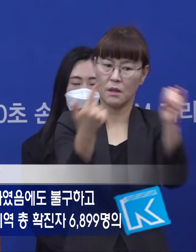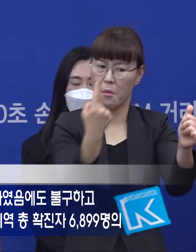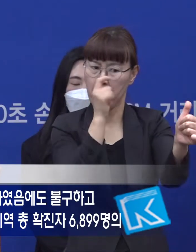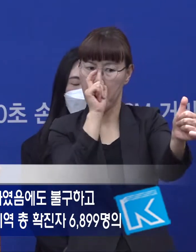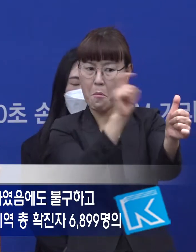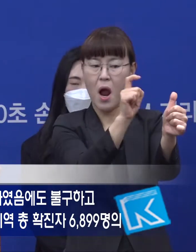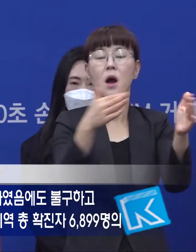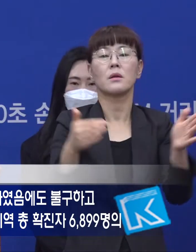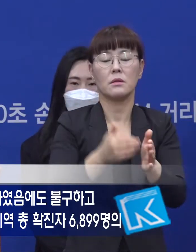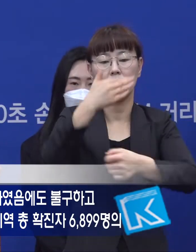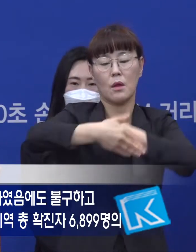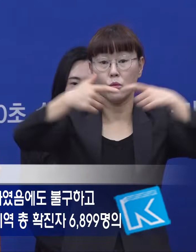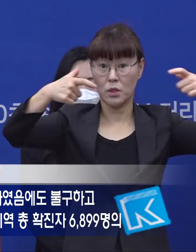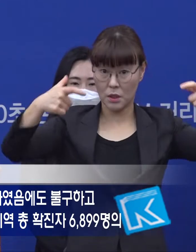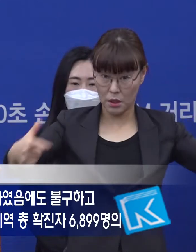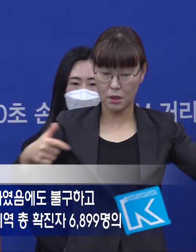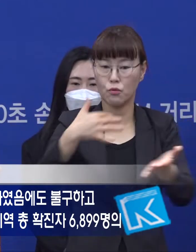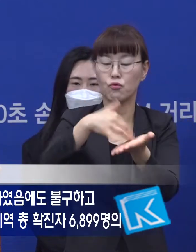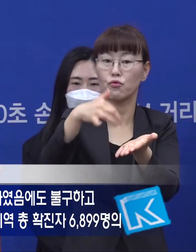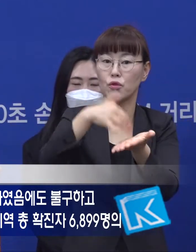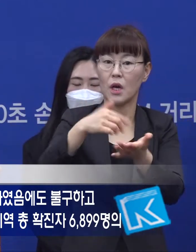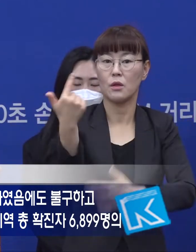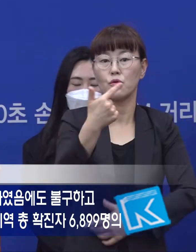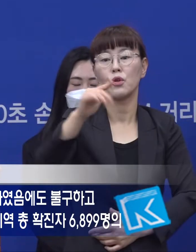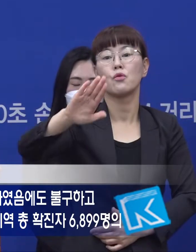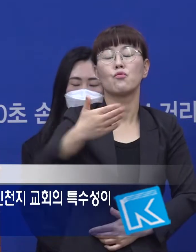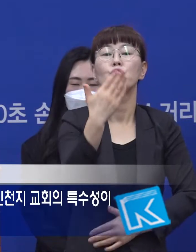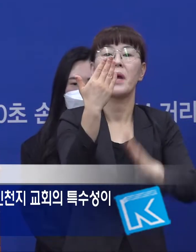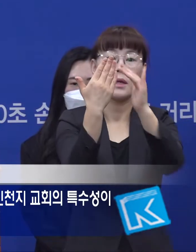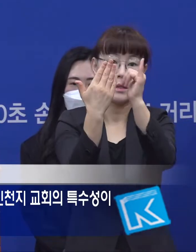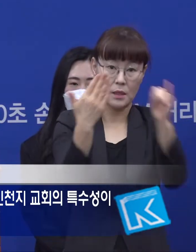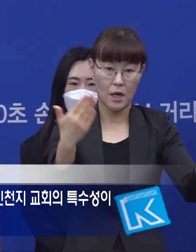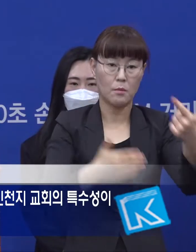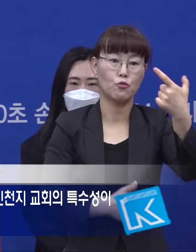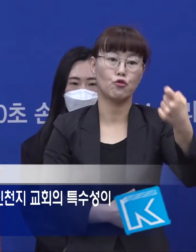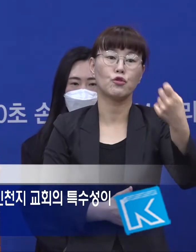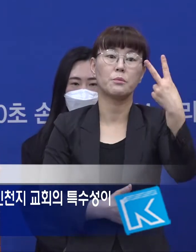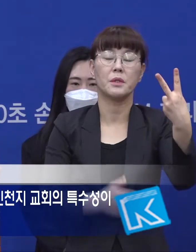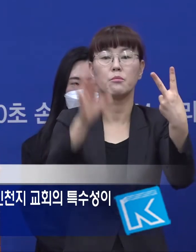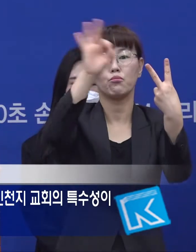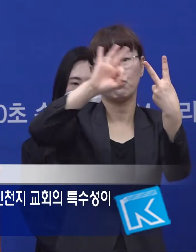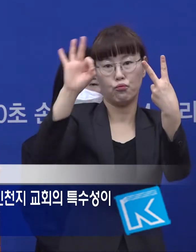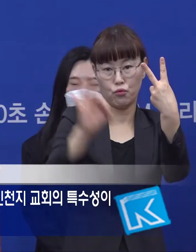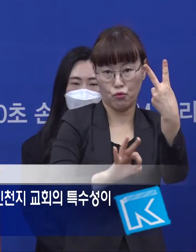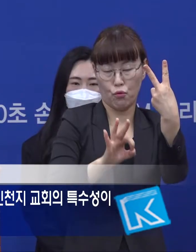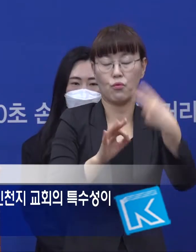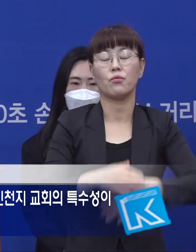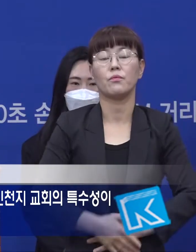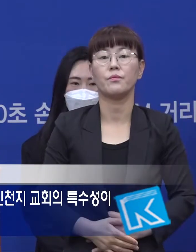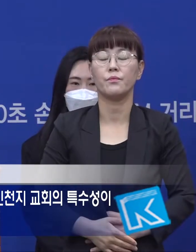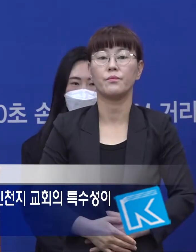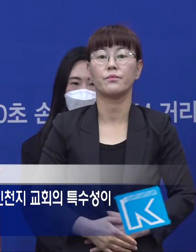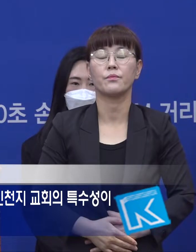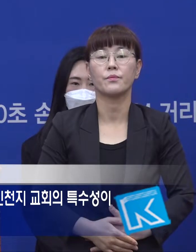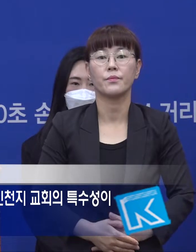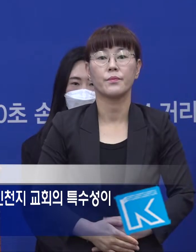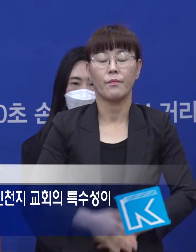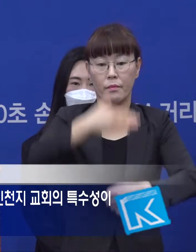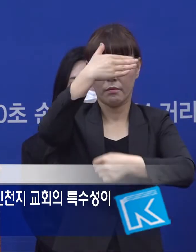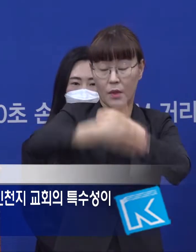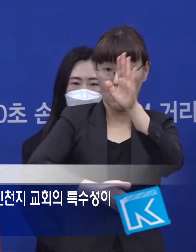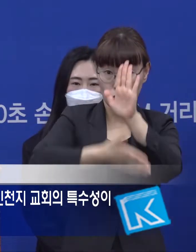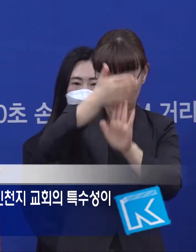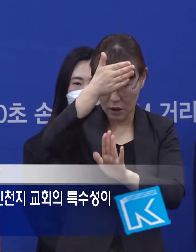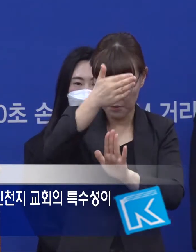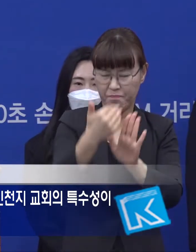받아 대구 지역 현재 총 확진자 6,900명의 62%를 차지하고 있습니다. 대구시